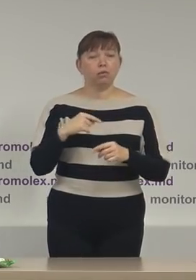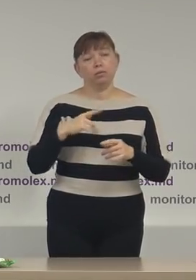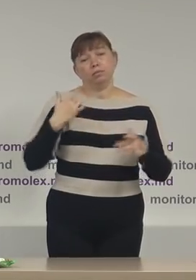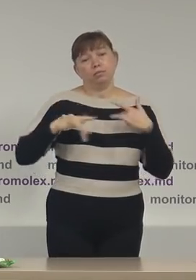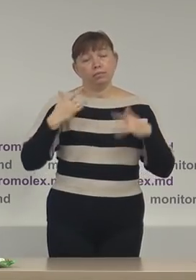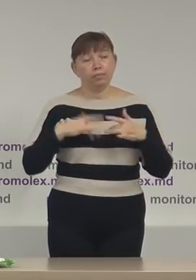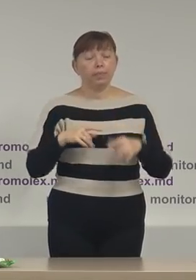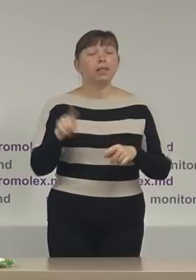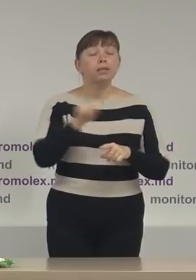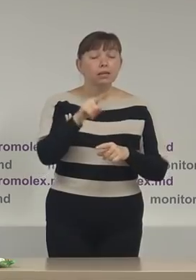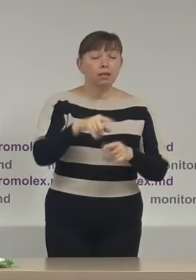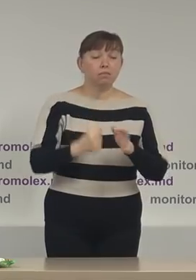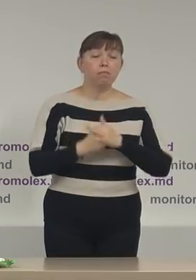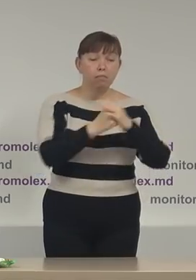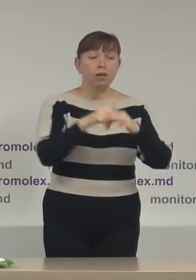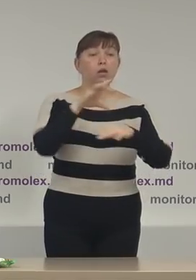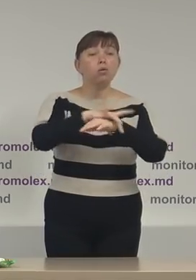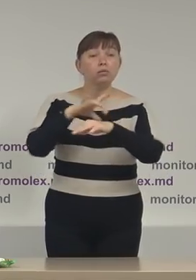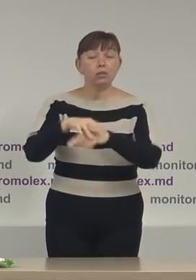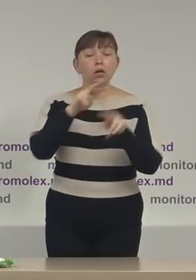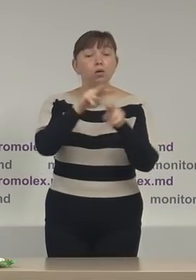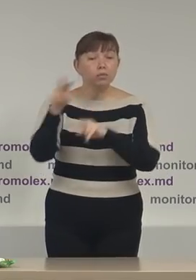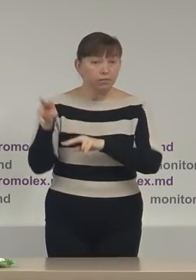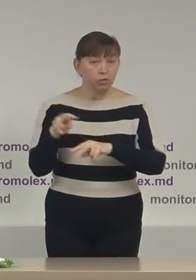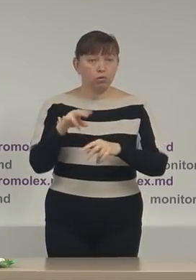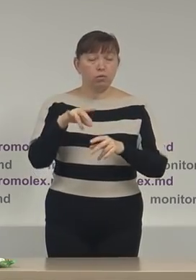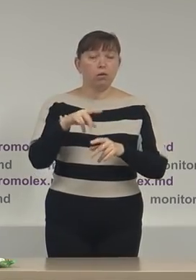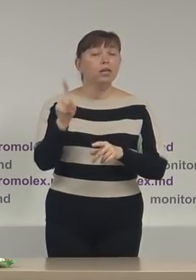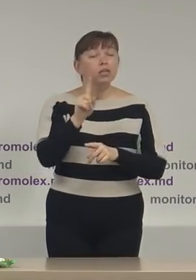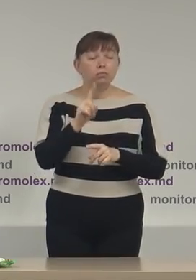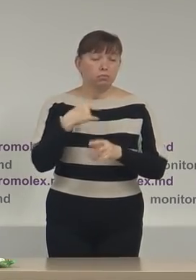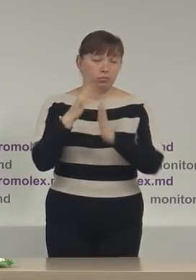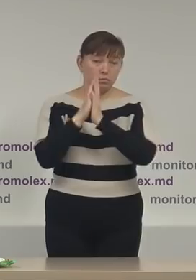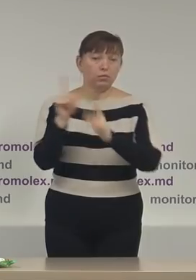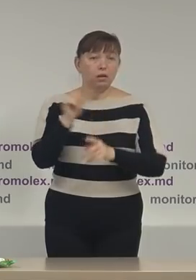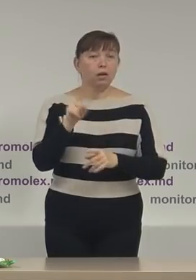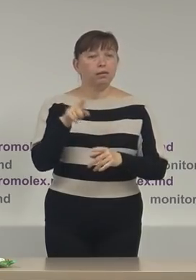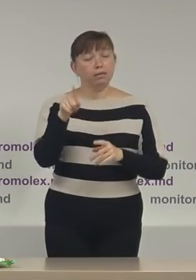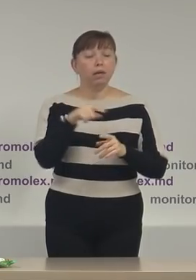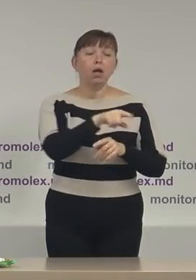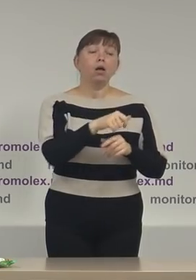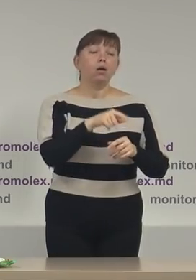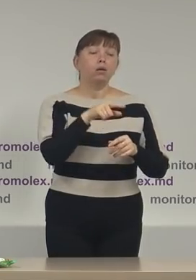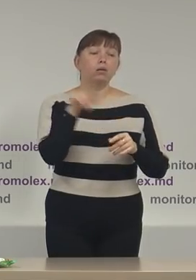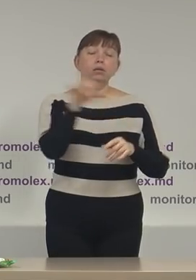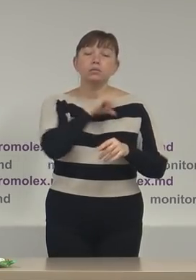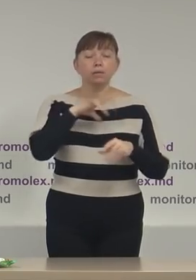constatărilor observatorilor Promolex sugerăm să nu fie făcută justiție selectivă și